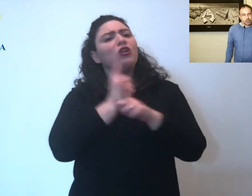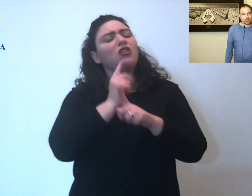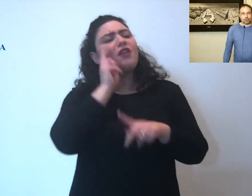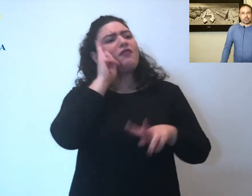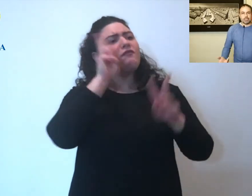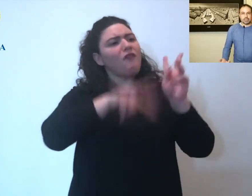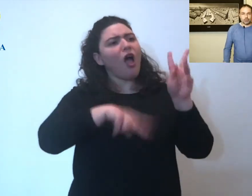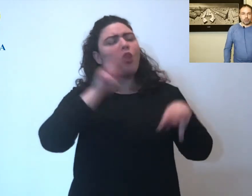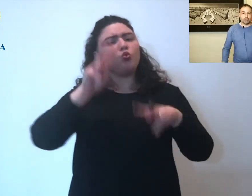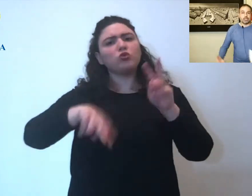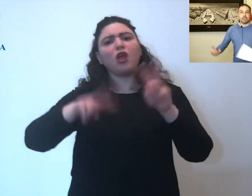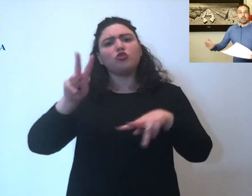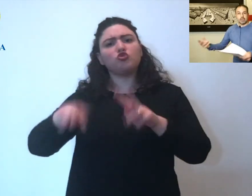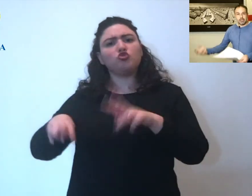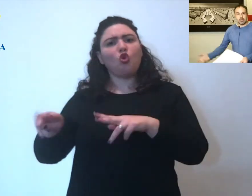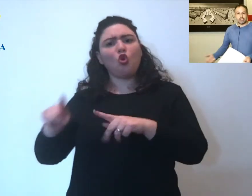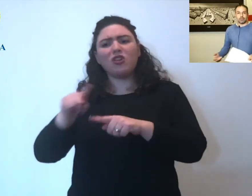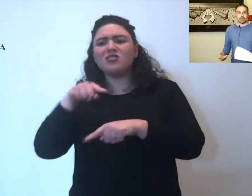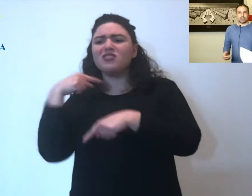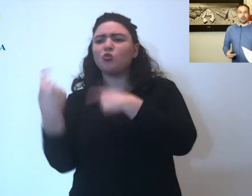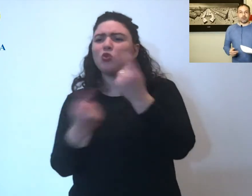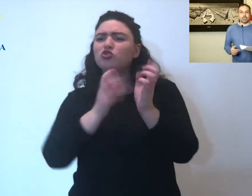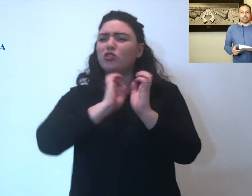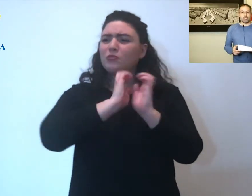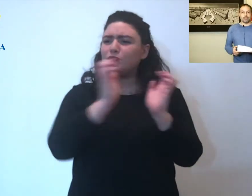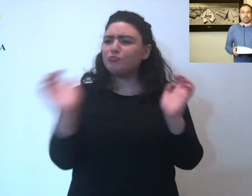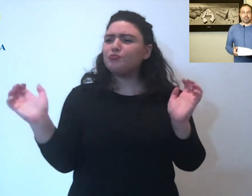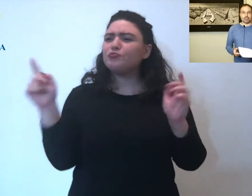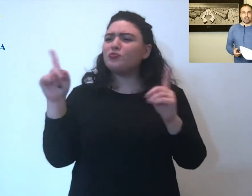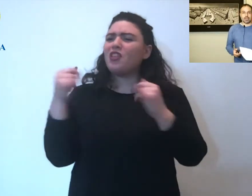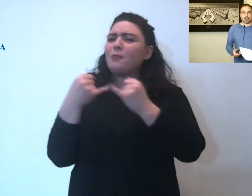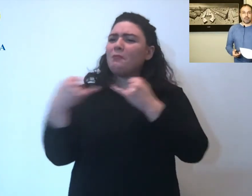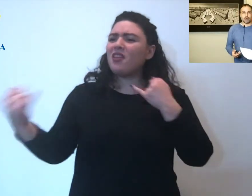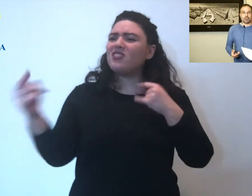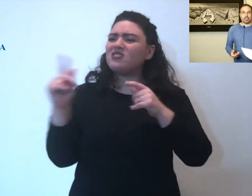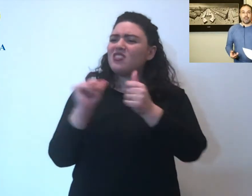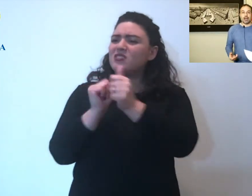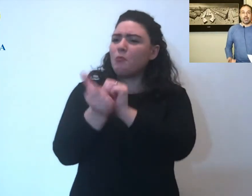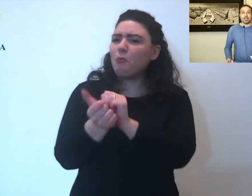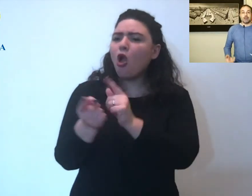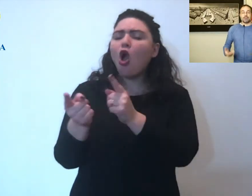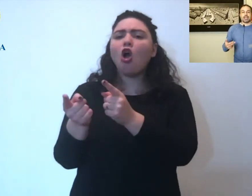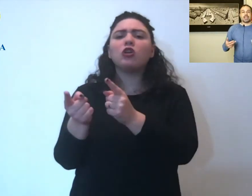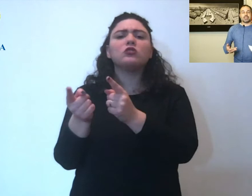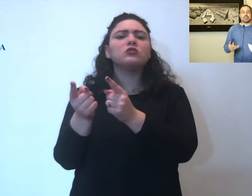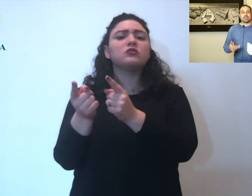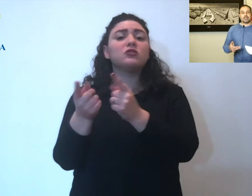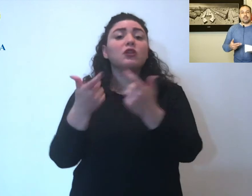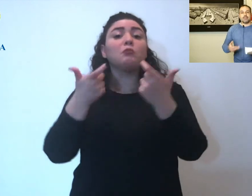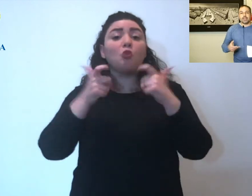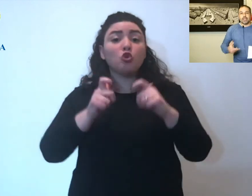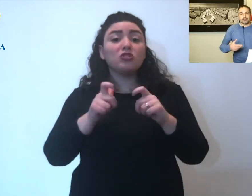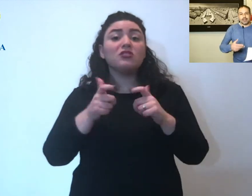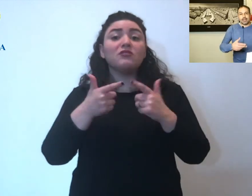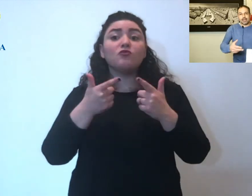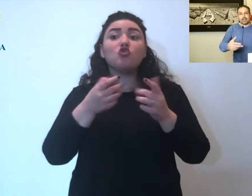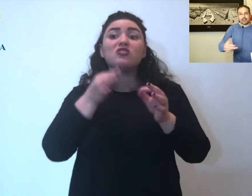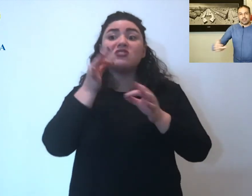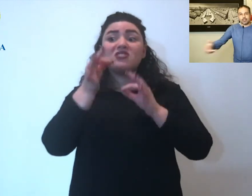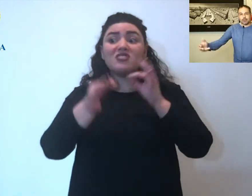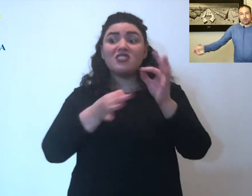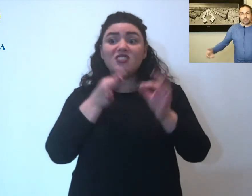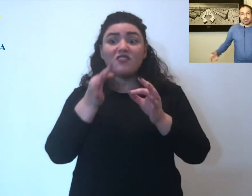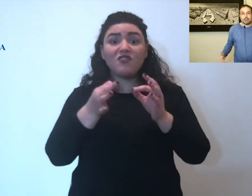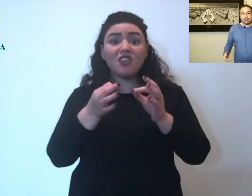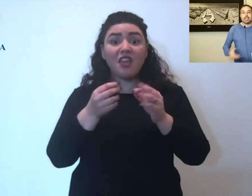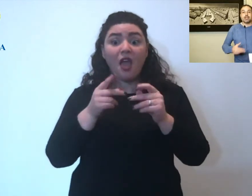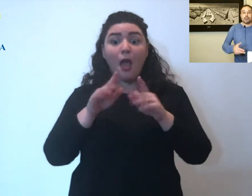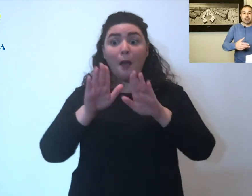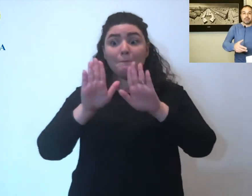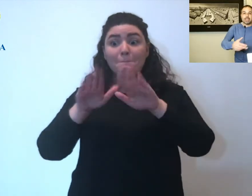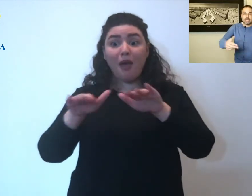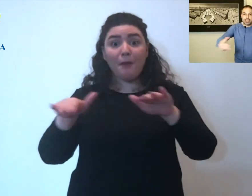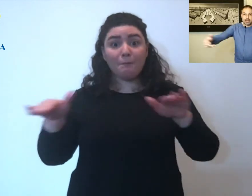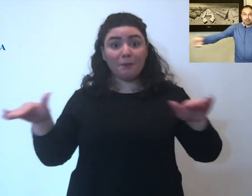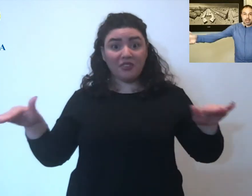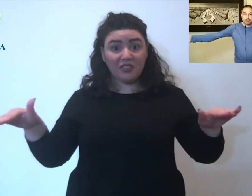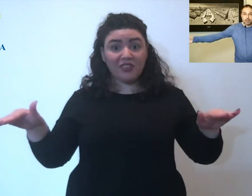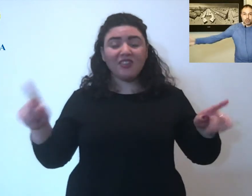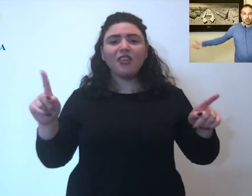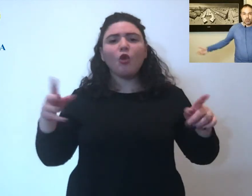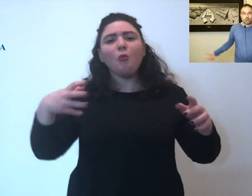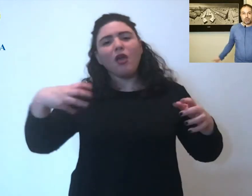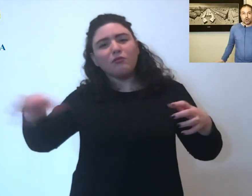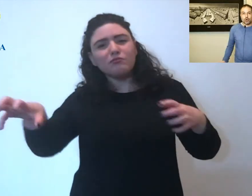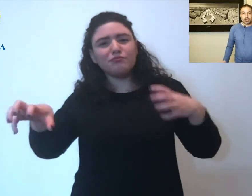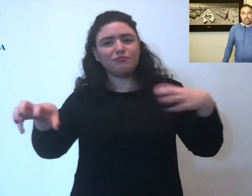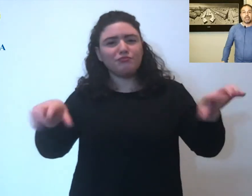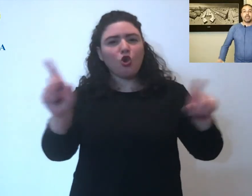valuteremo assolutamente tutte situazioni di impiantistica sportiva perché se significa tenere diciamo così meno bambini